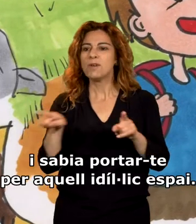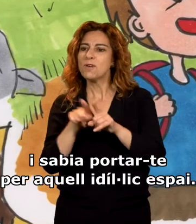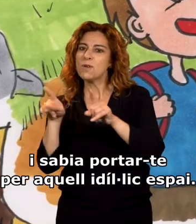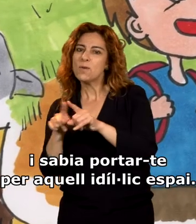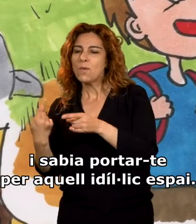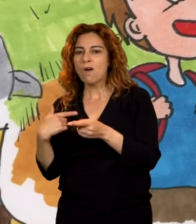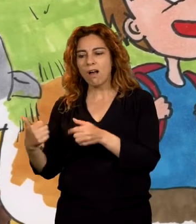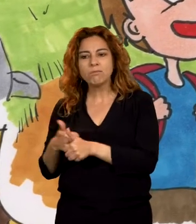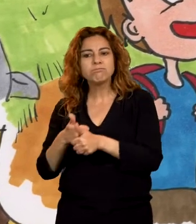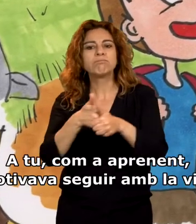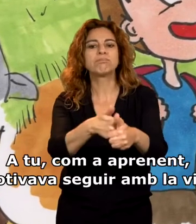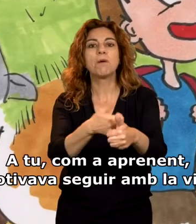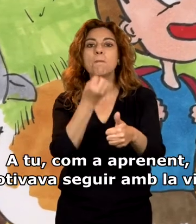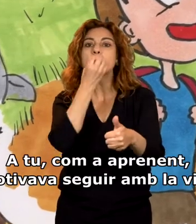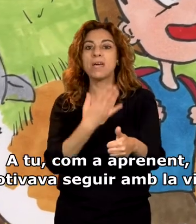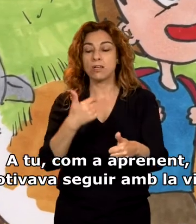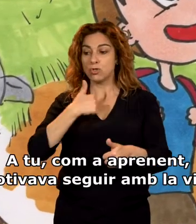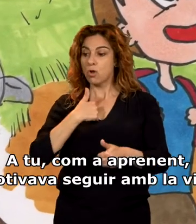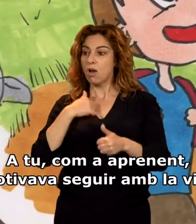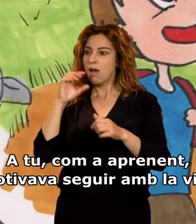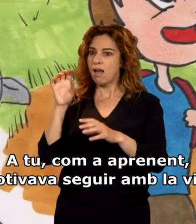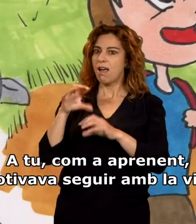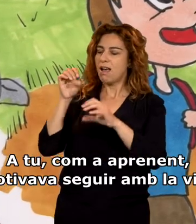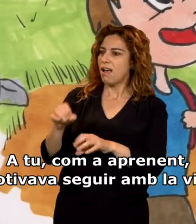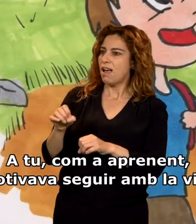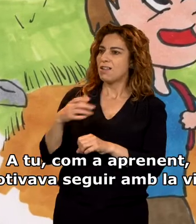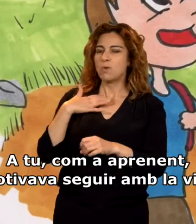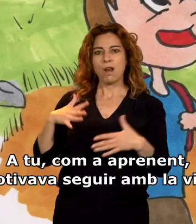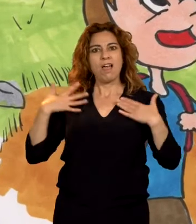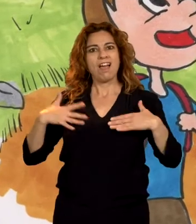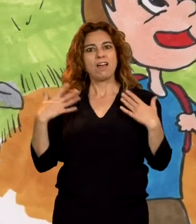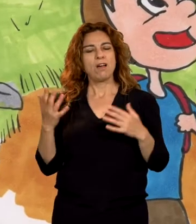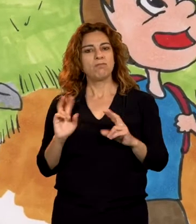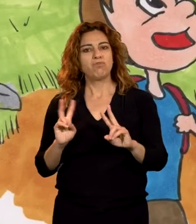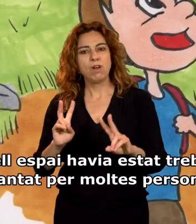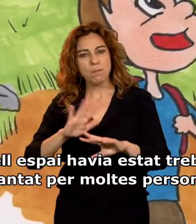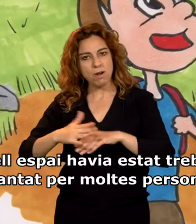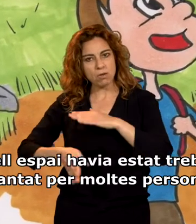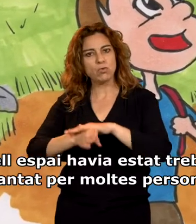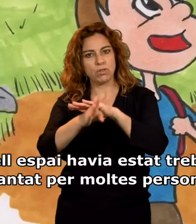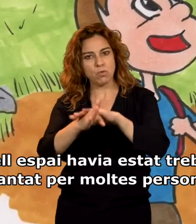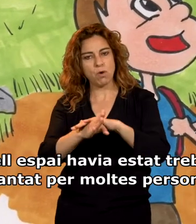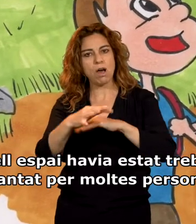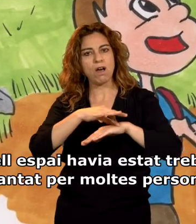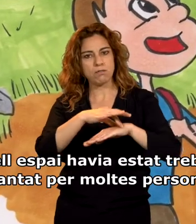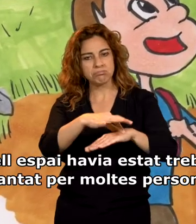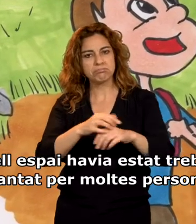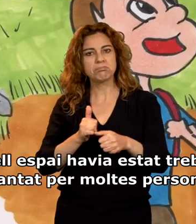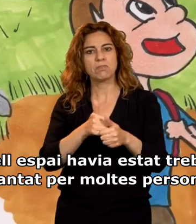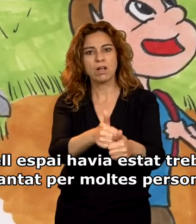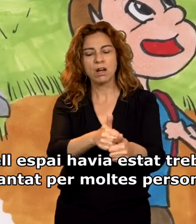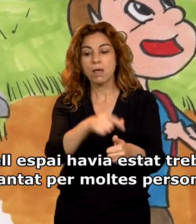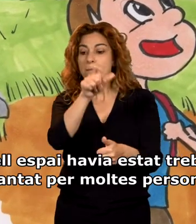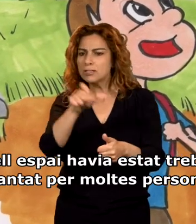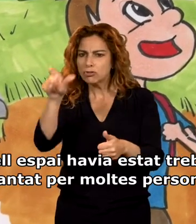aquell idílic espai. A tu, com a aprenent, et motivava a seguir amb la visita. Aquell espai havia estat treballat i